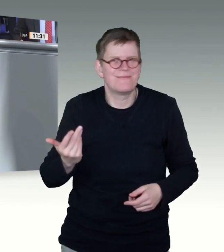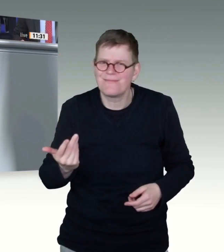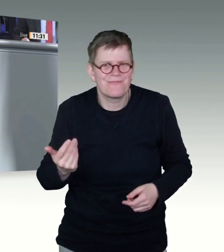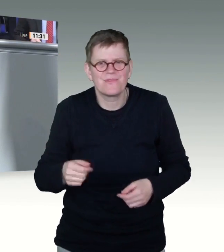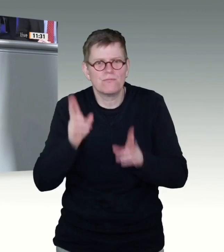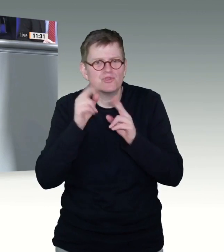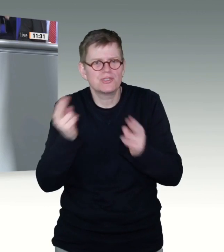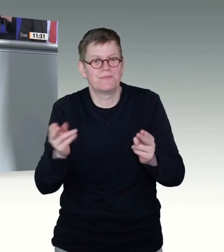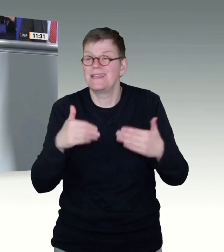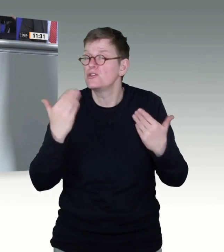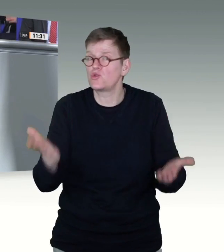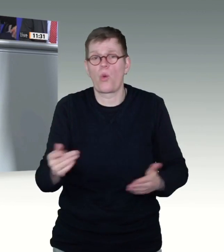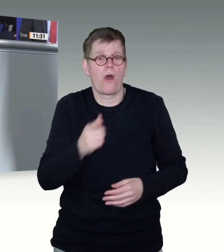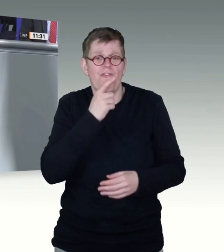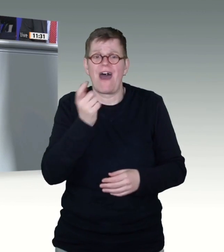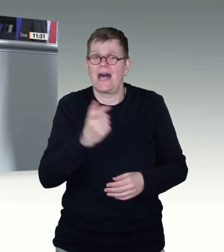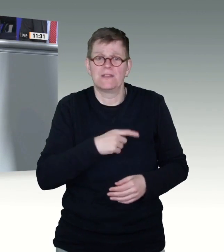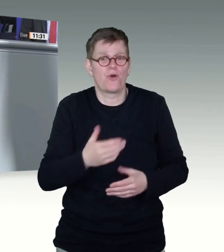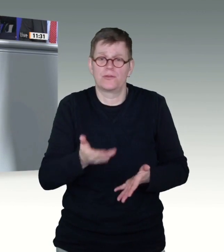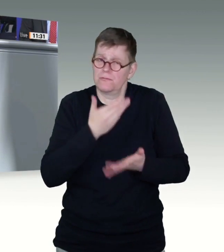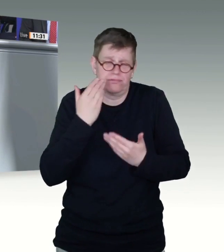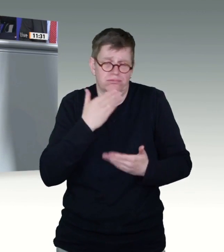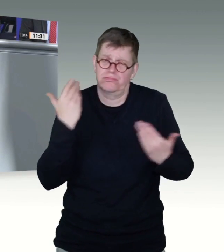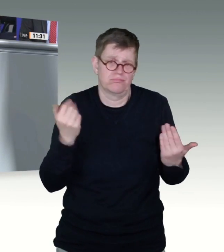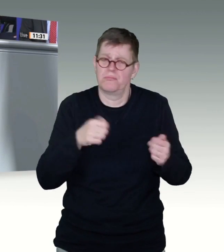wir keine Verantwortung tragen, weder der Minister noch der Bundestag.